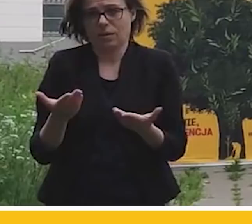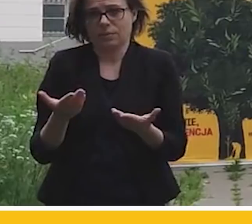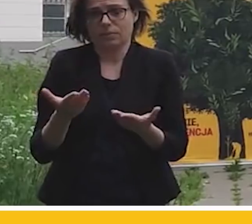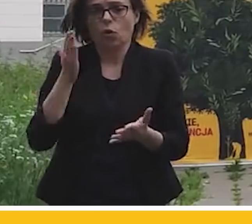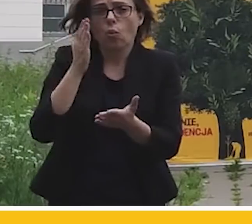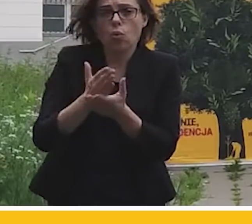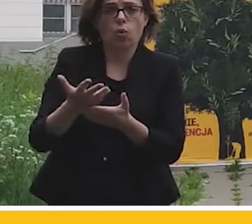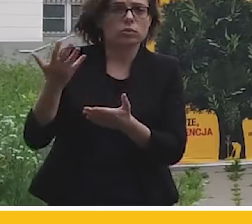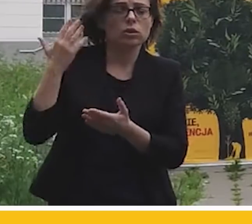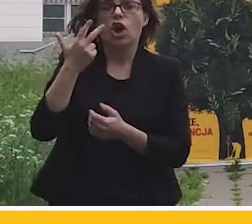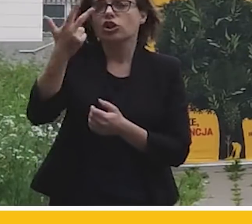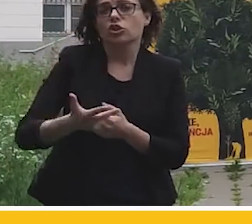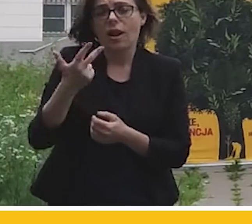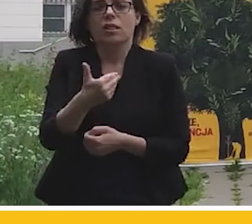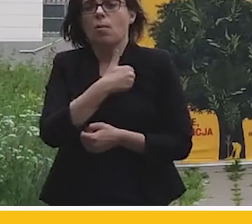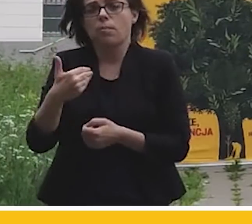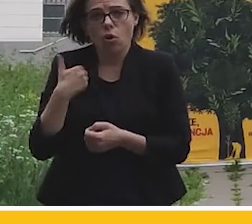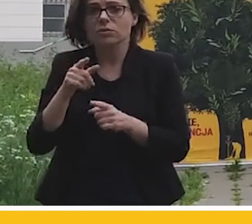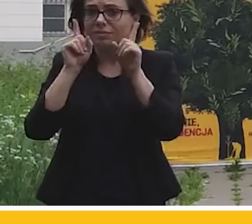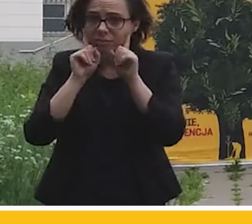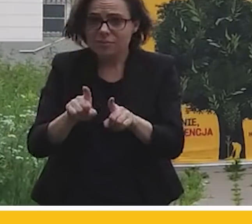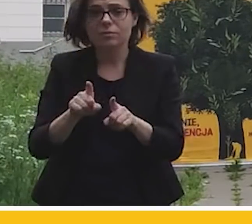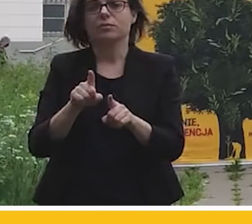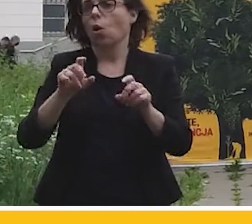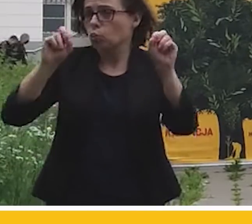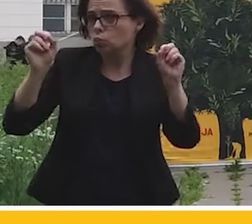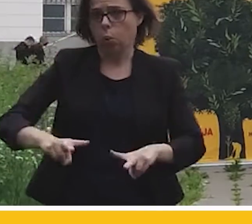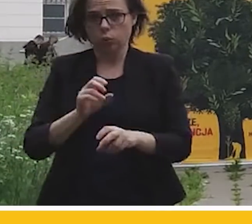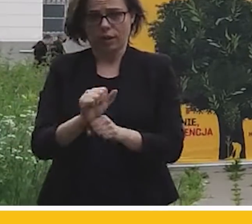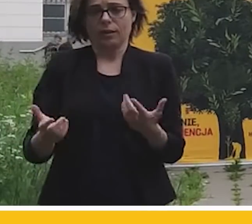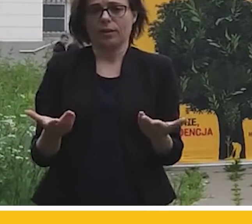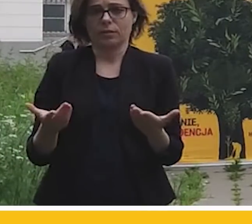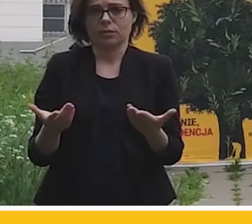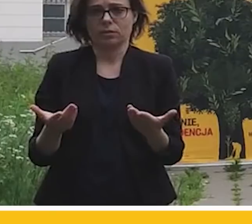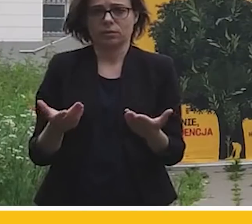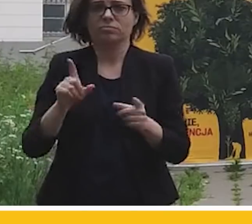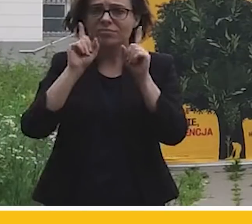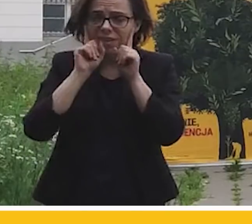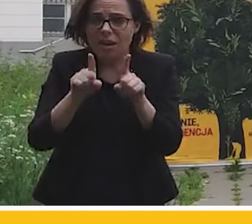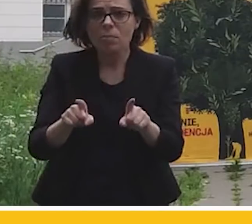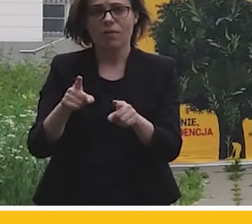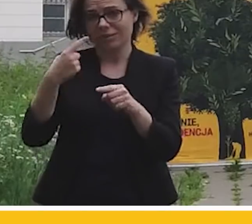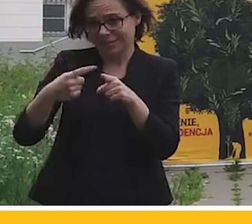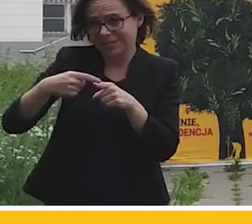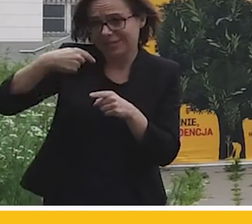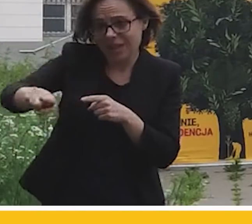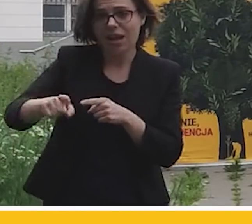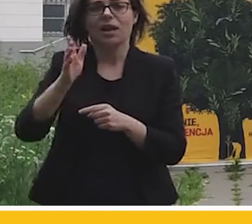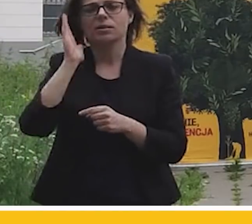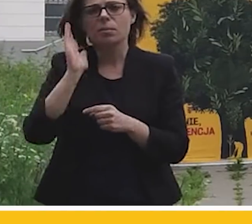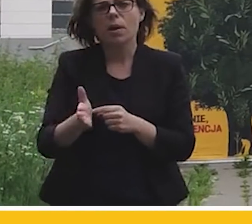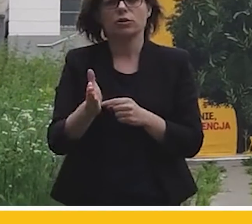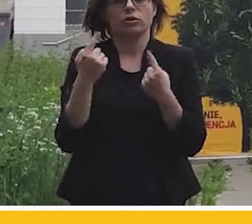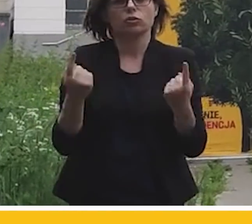od 3 lat mamy w Polsce naprawdę katastrofalną suszę, podczas kiedy naprawdę za chwilę zaczniemy